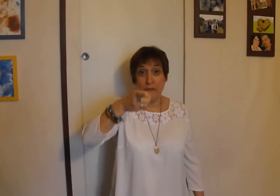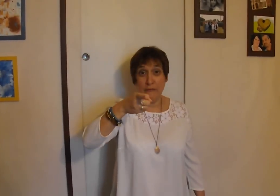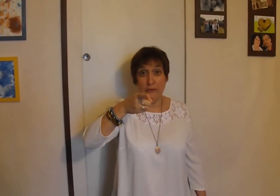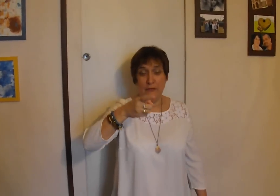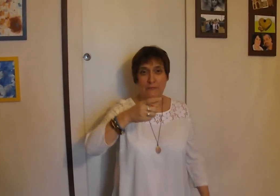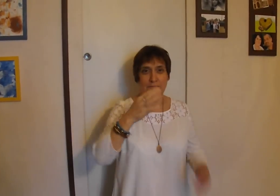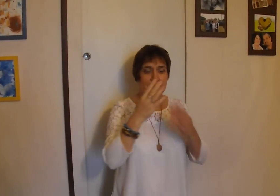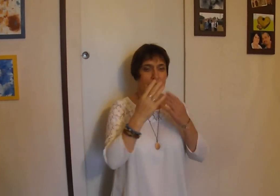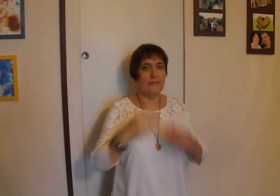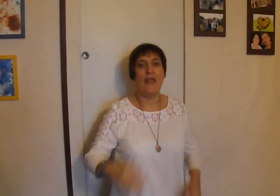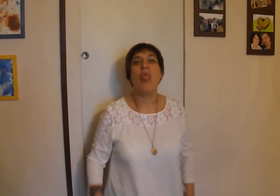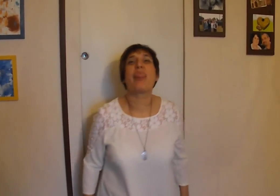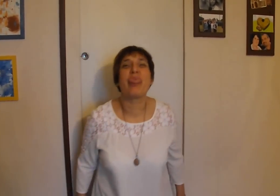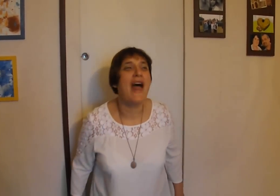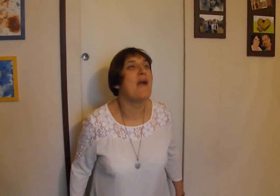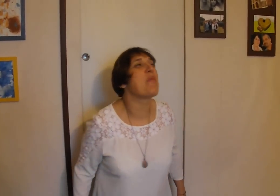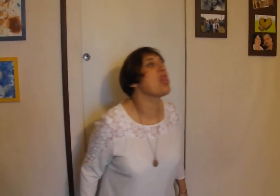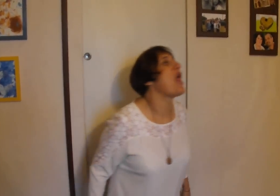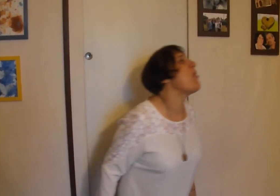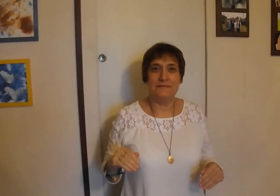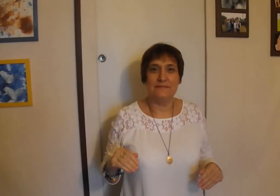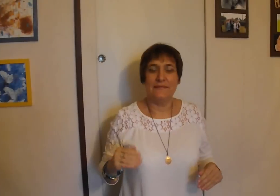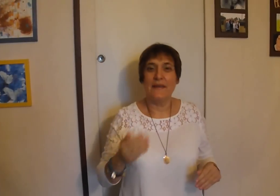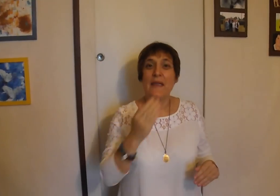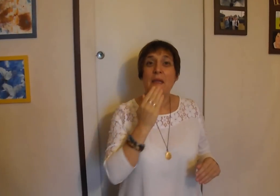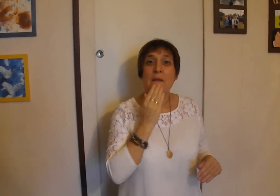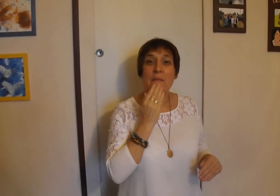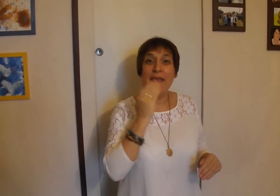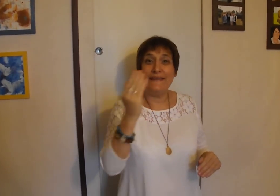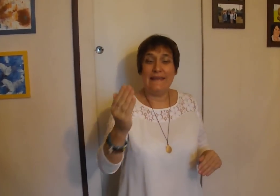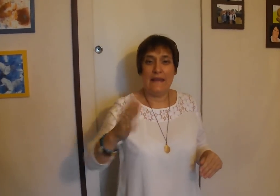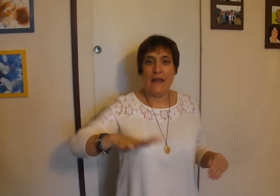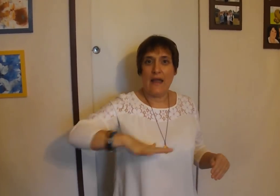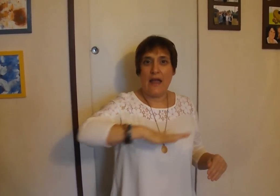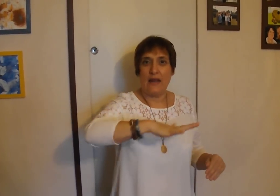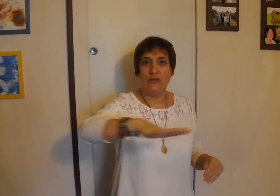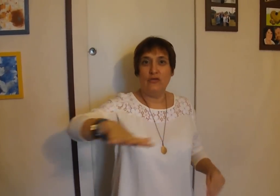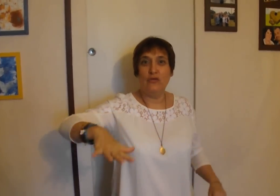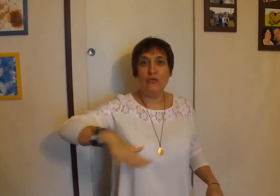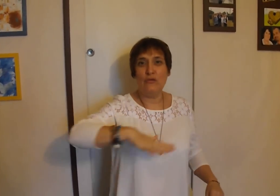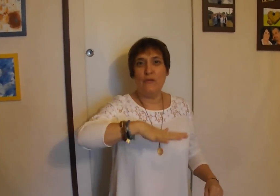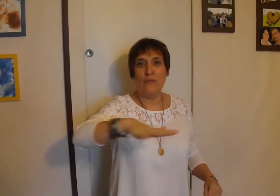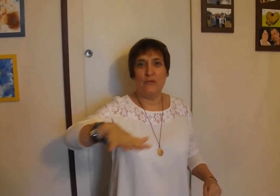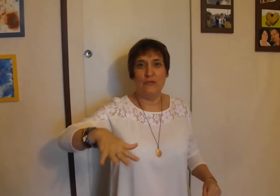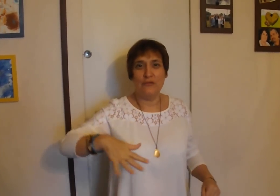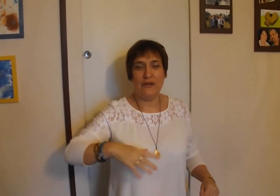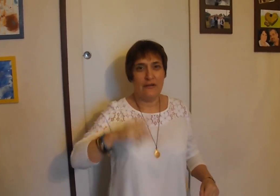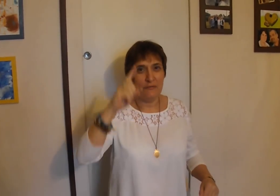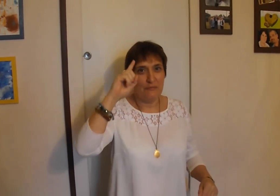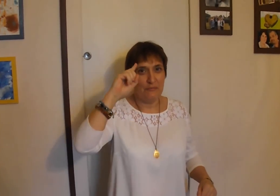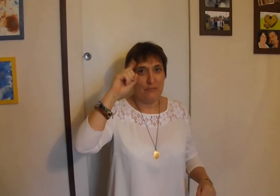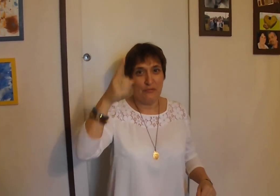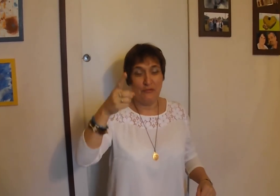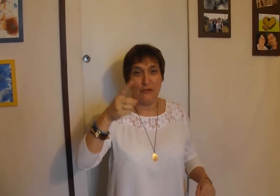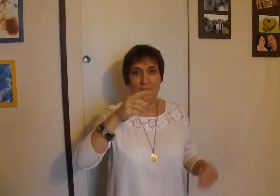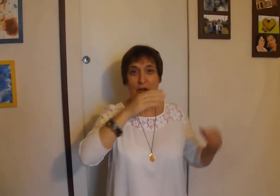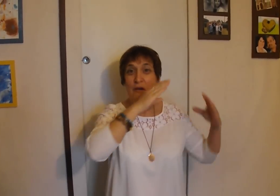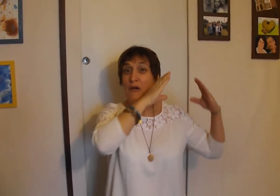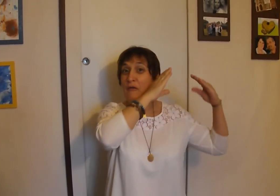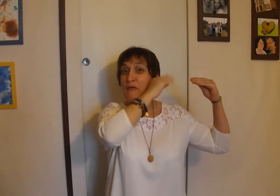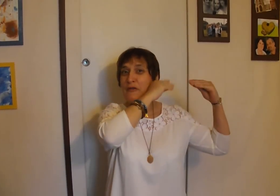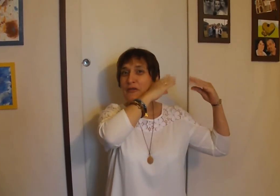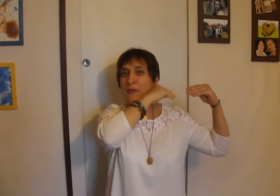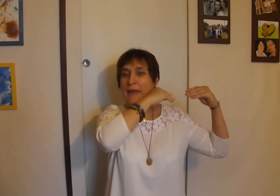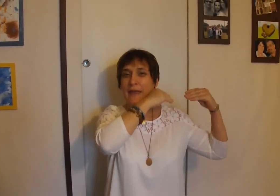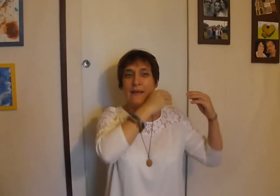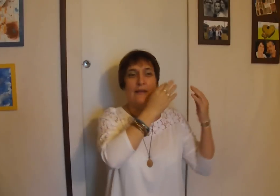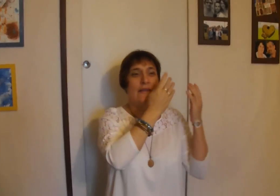souhaits